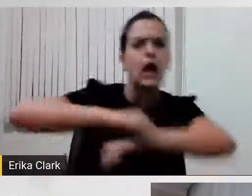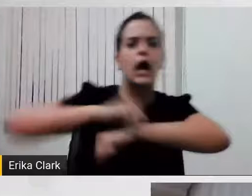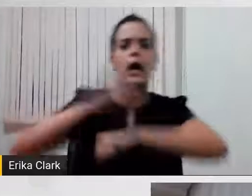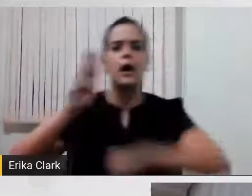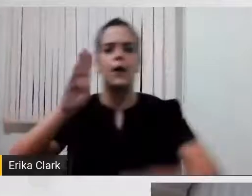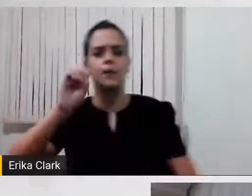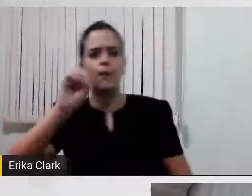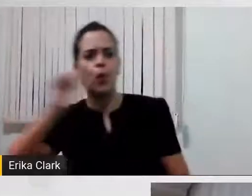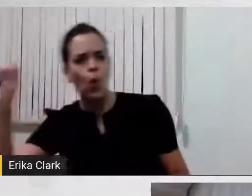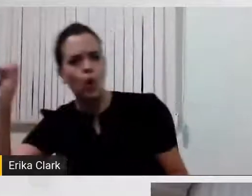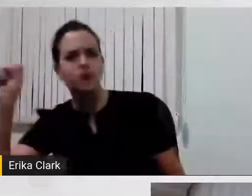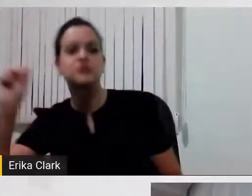irmão, que está aqui do lado,